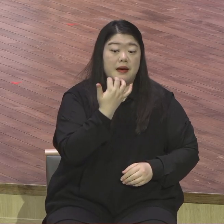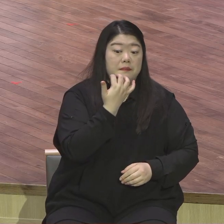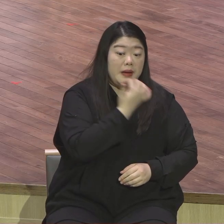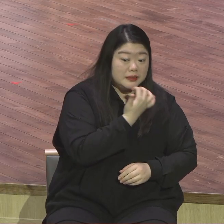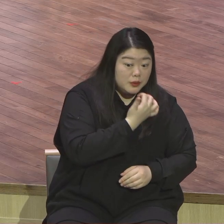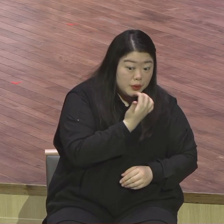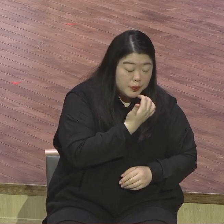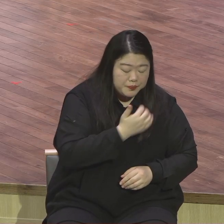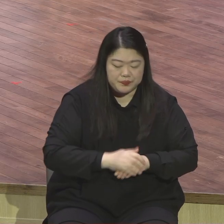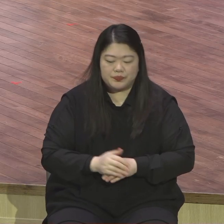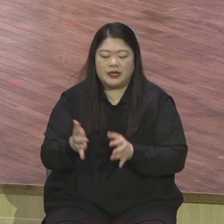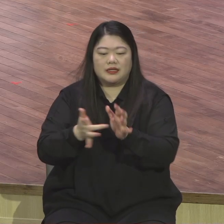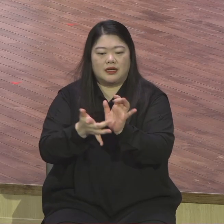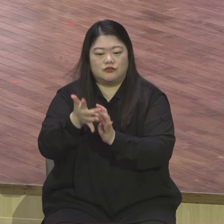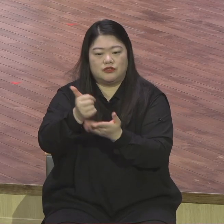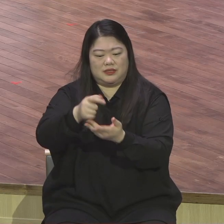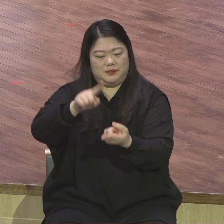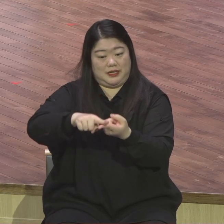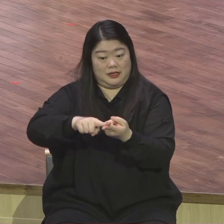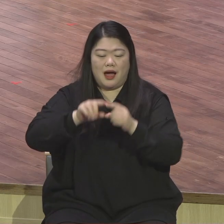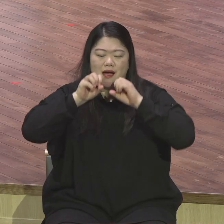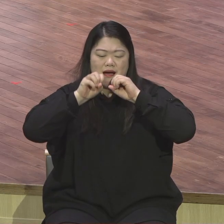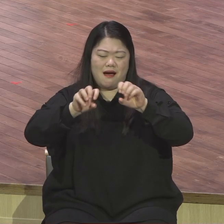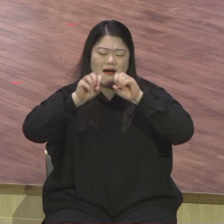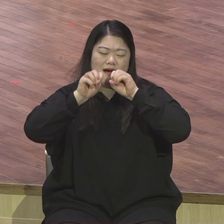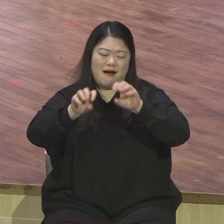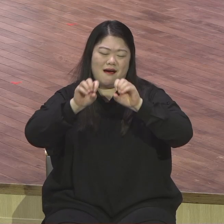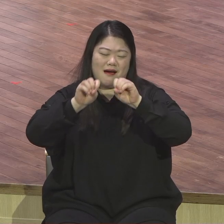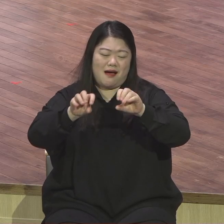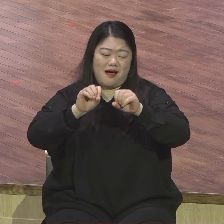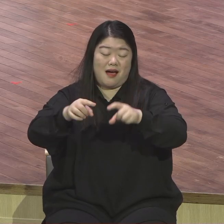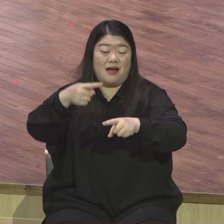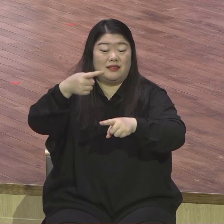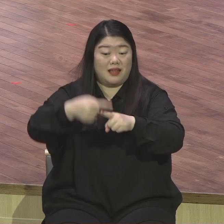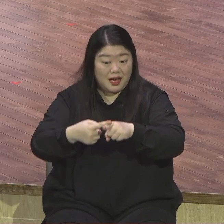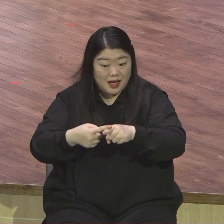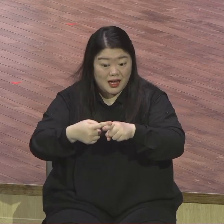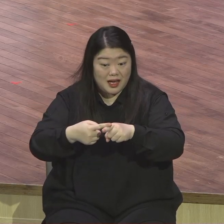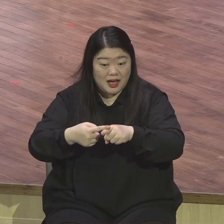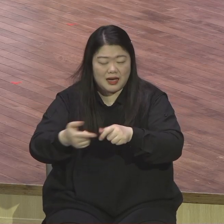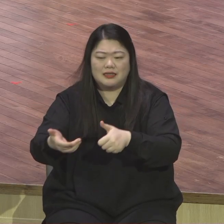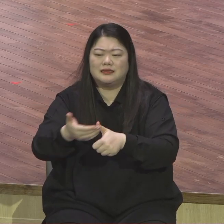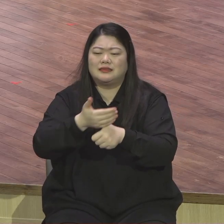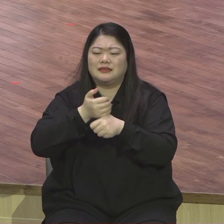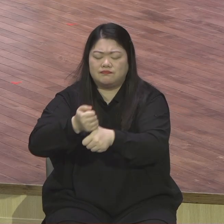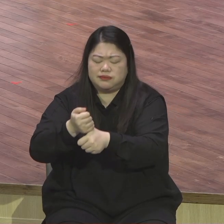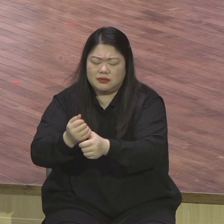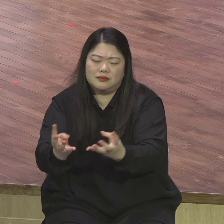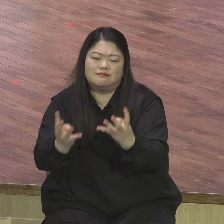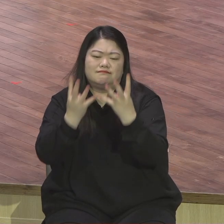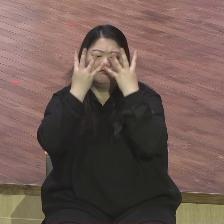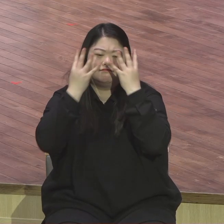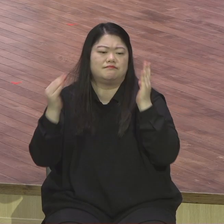잡혔어요 잡혀가지고 감옥에 갇혀서 사형받았어요